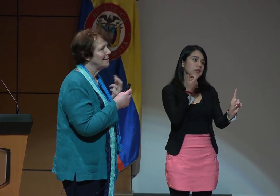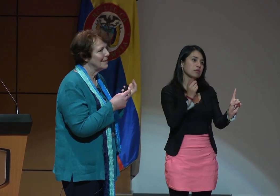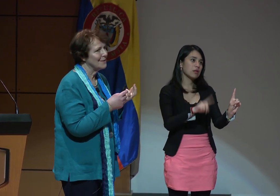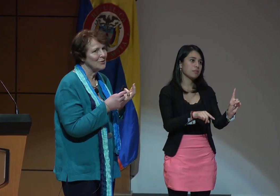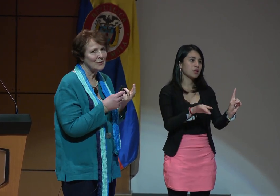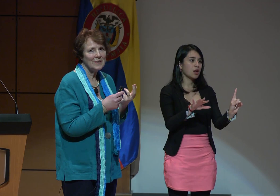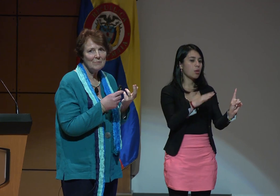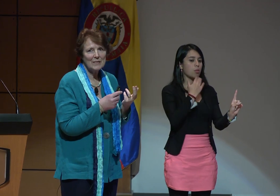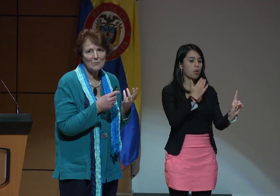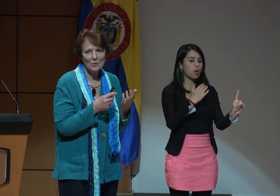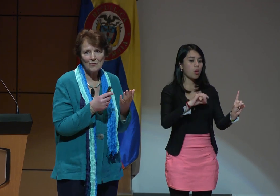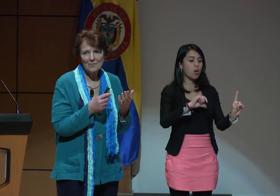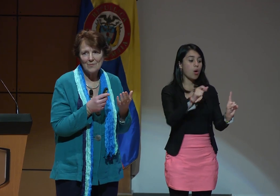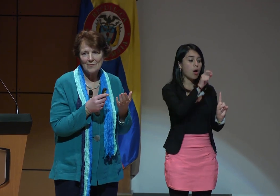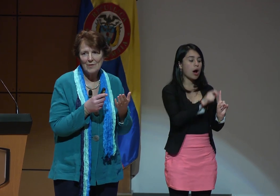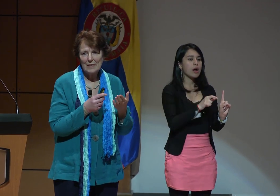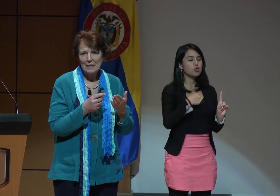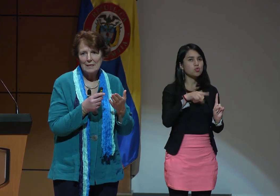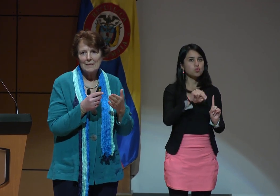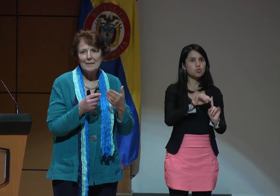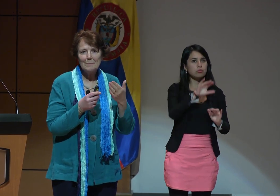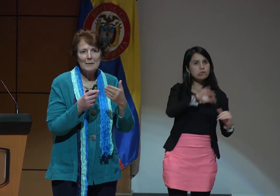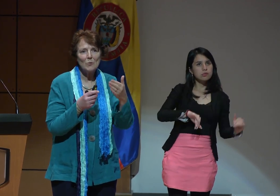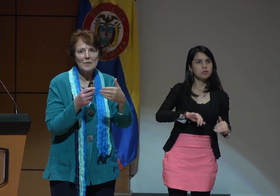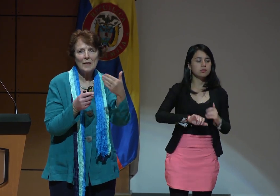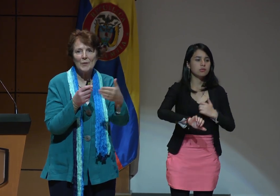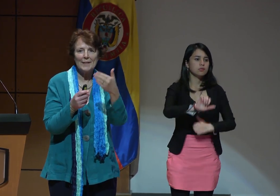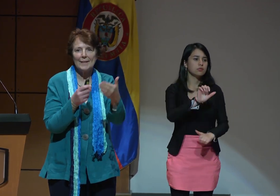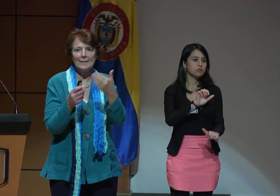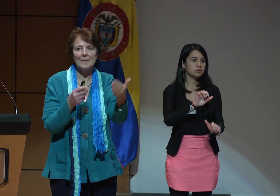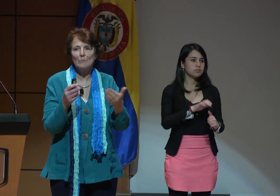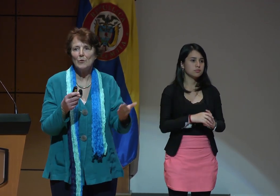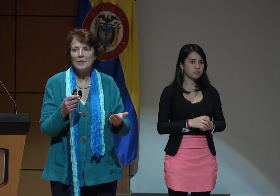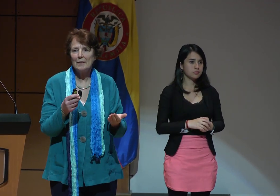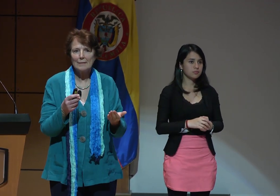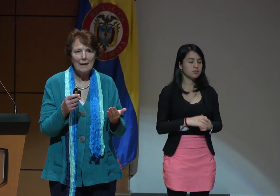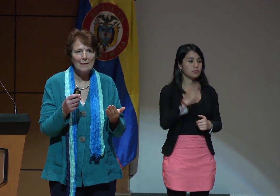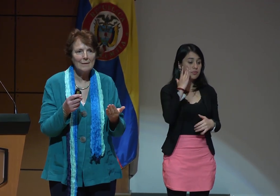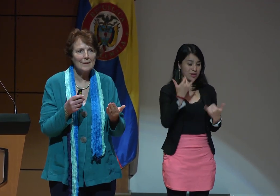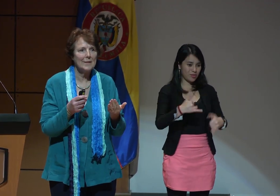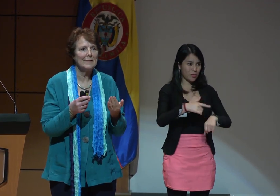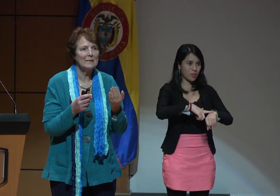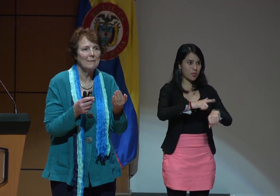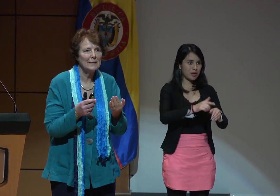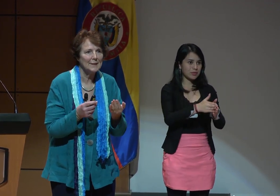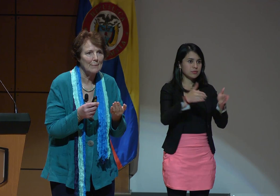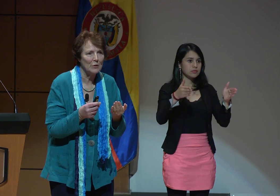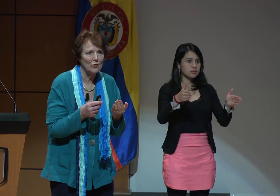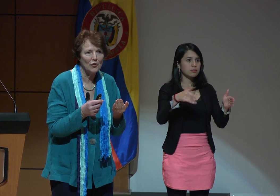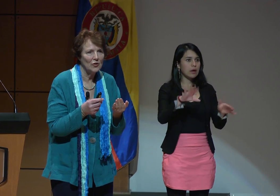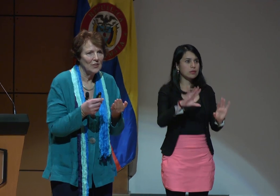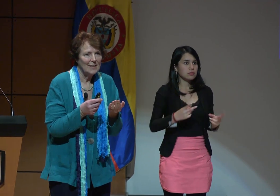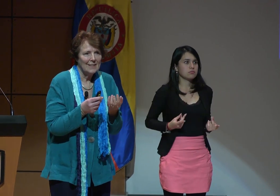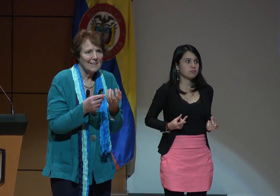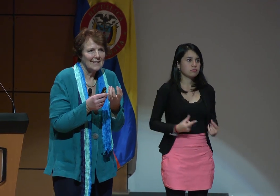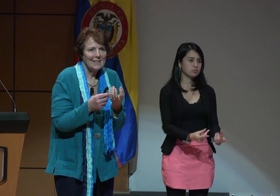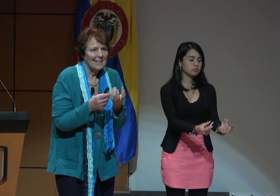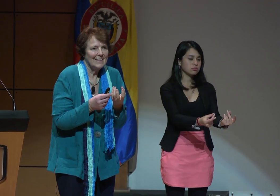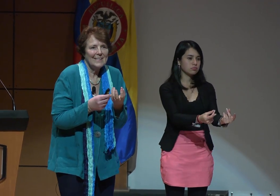la negación del mismo. si vemos ahora en el tiempo digital cada vez más rápido